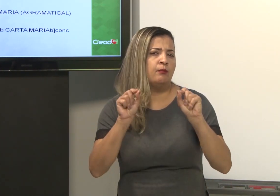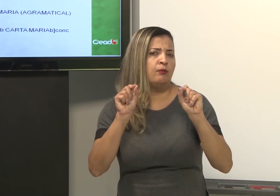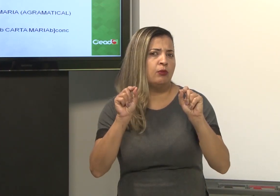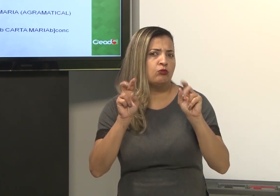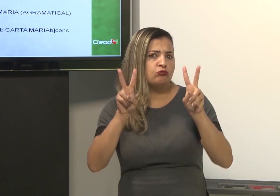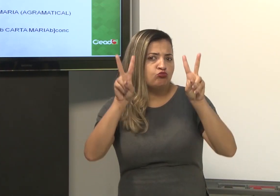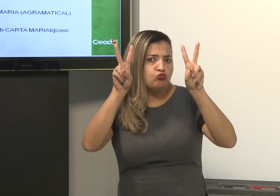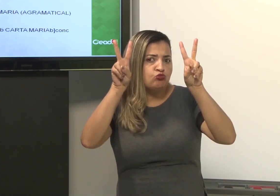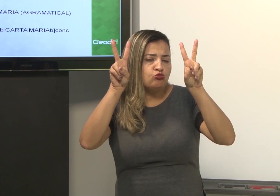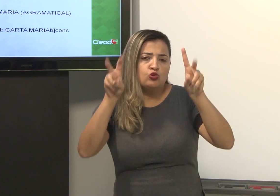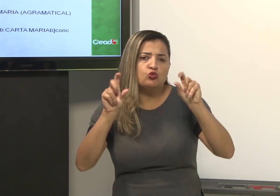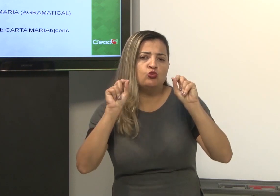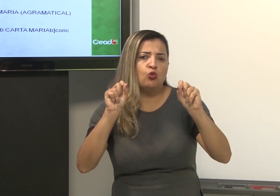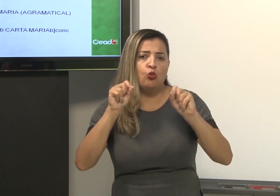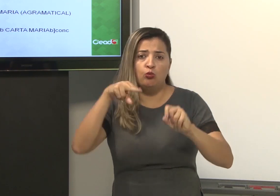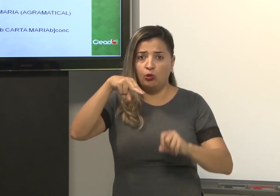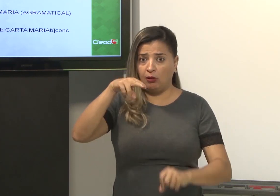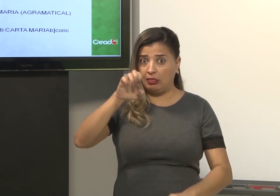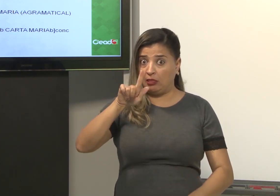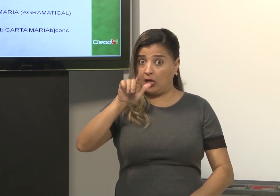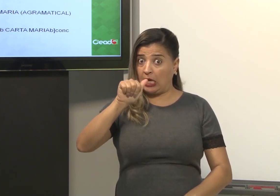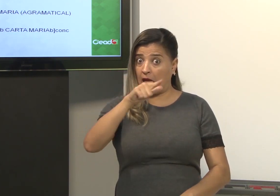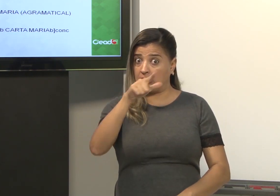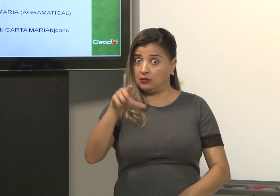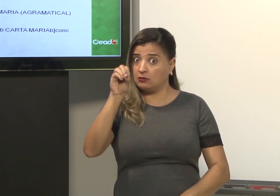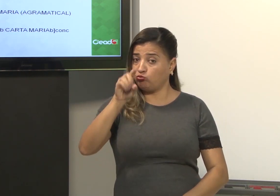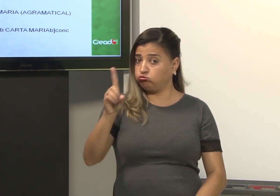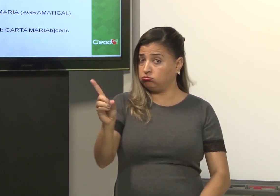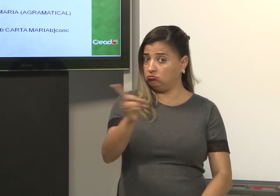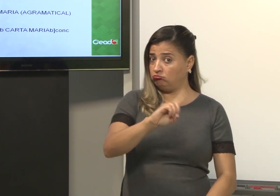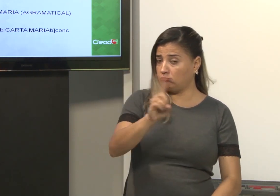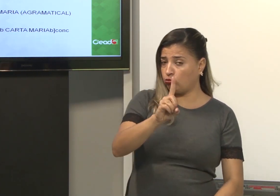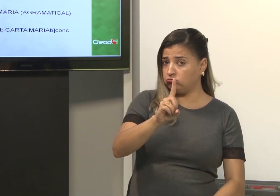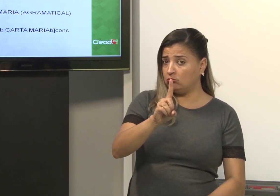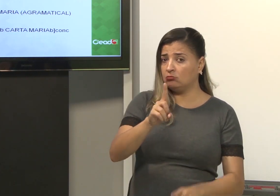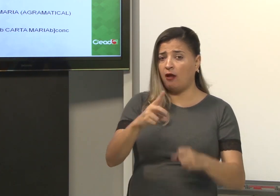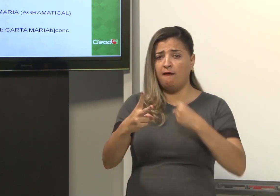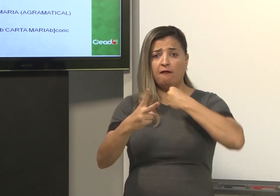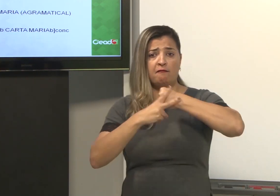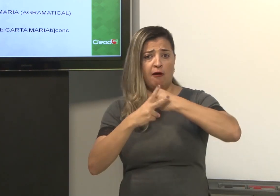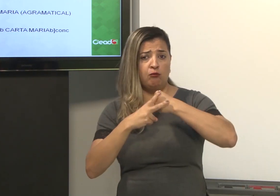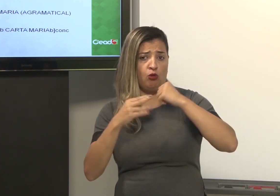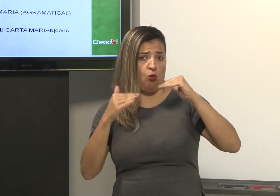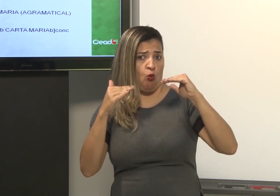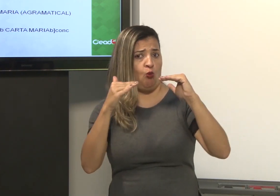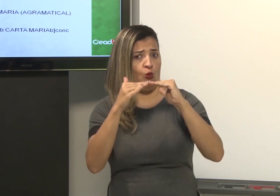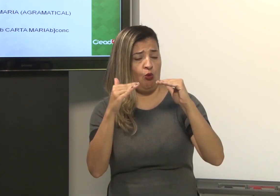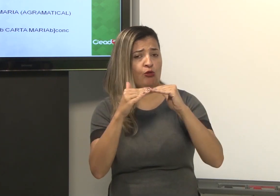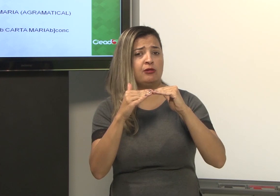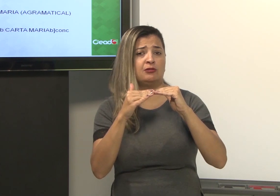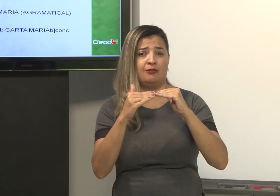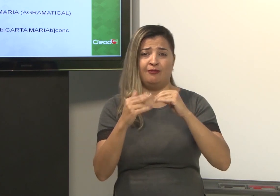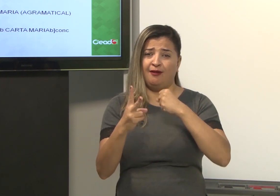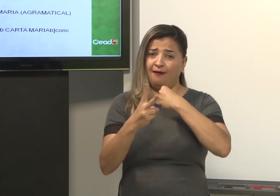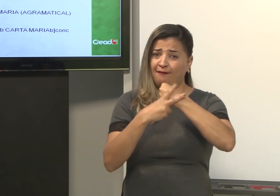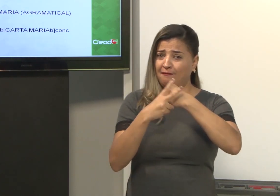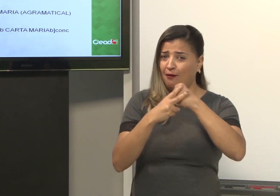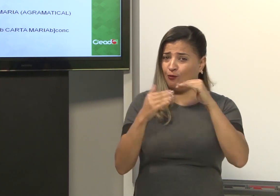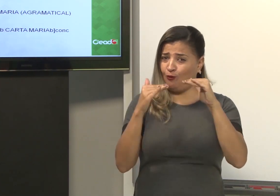agora, nós passamos para o tema. Negação. O não. O verbo com concordância,